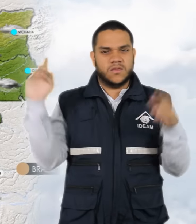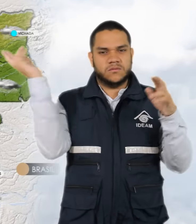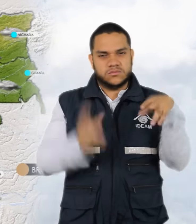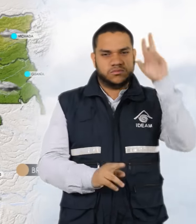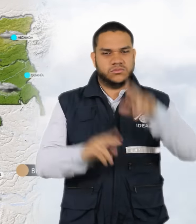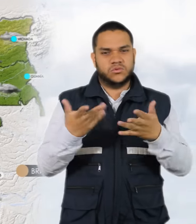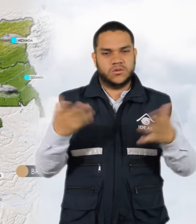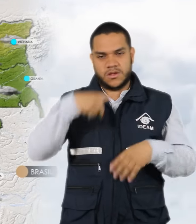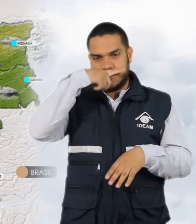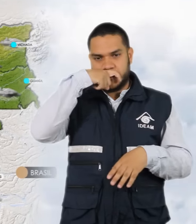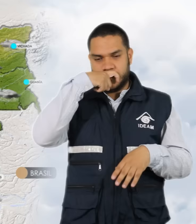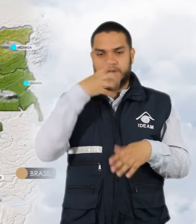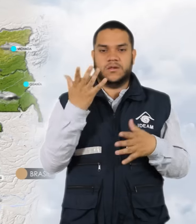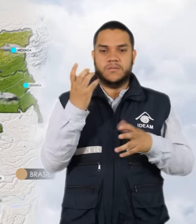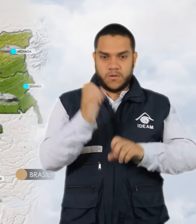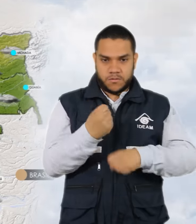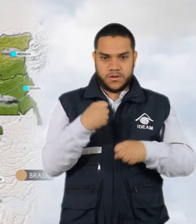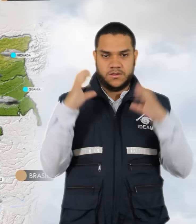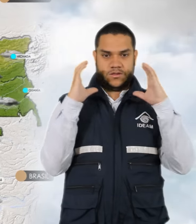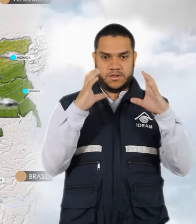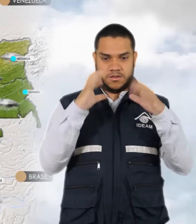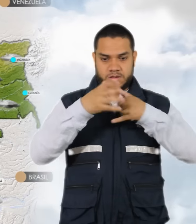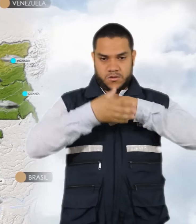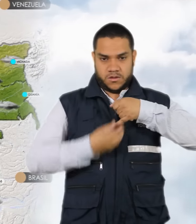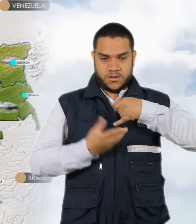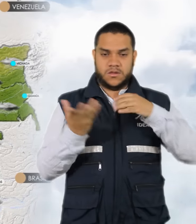Amazonas, Baupés, Caquetá, Guainía y Bichada.